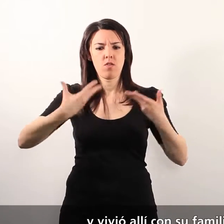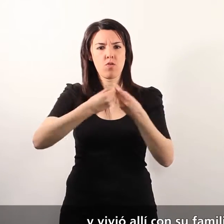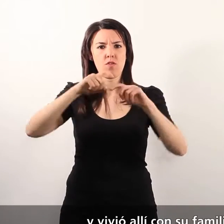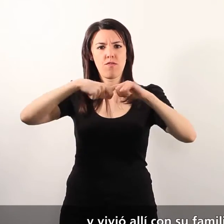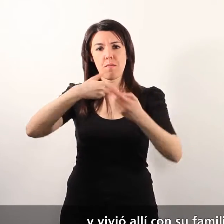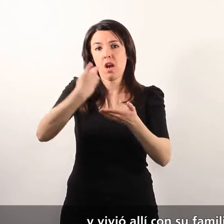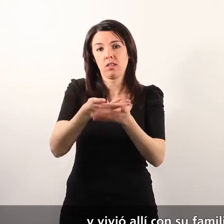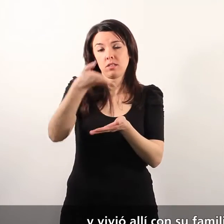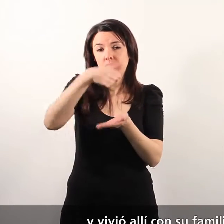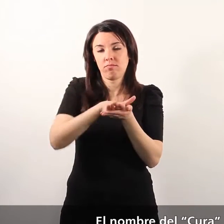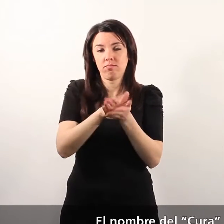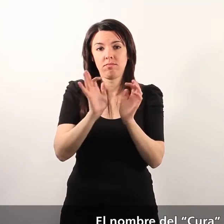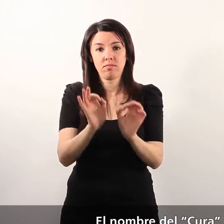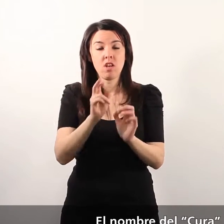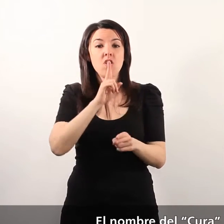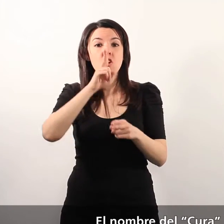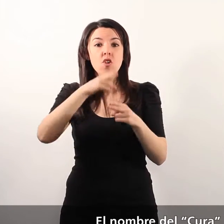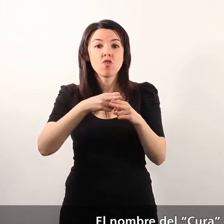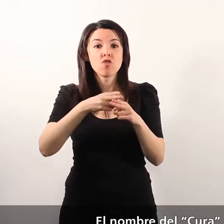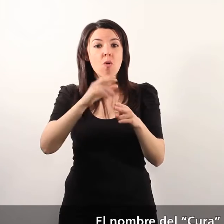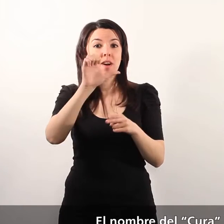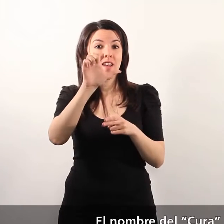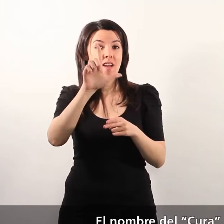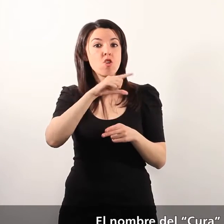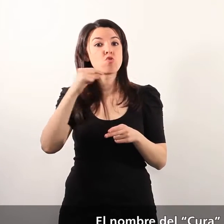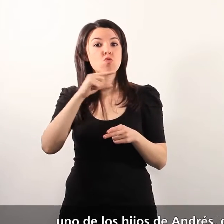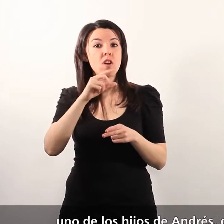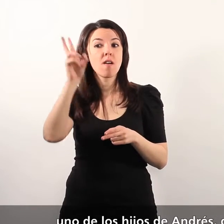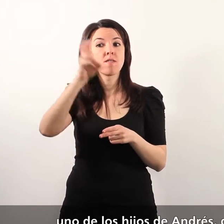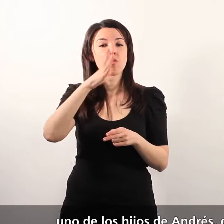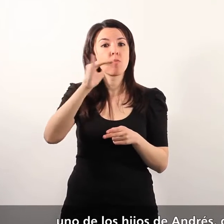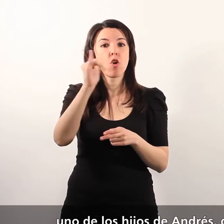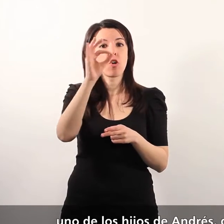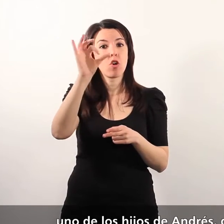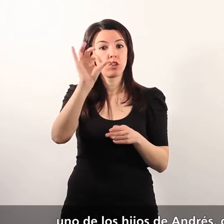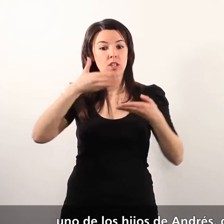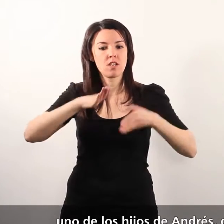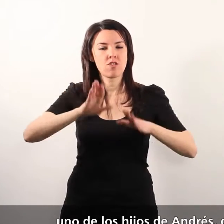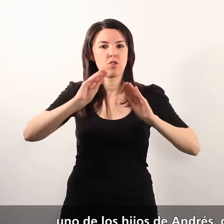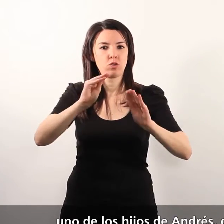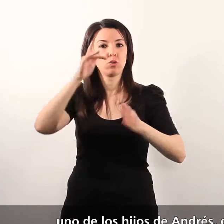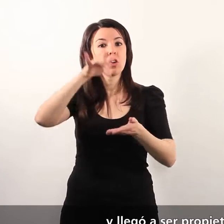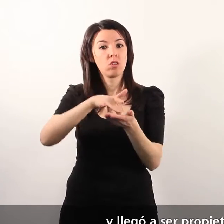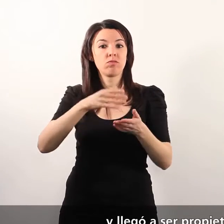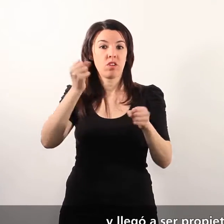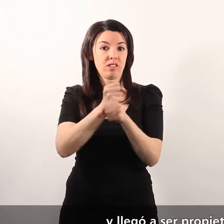su muerte. El nombre del cura le viene por José, uno de los hijos de Andrés, que se ordenó sacerdote y llegó a ser